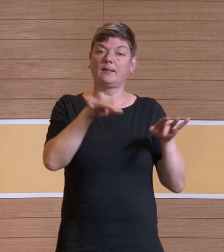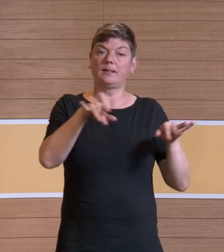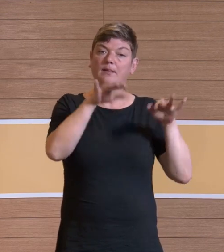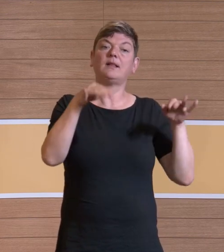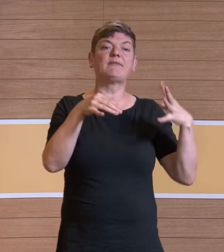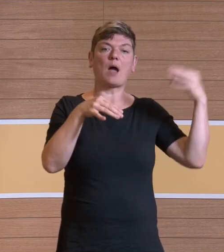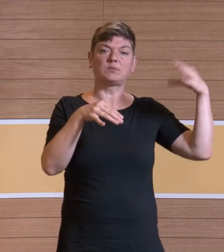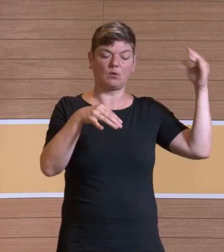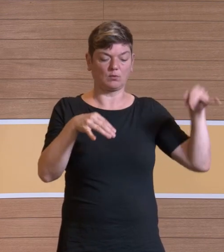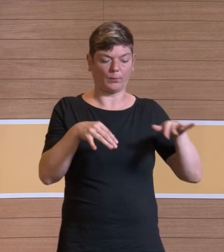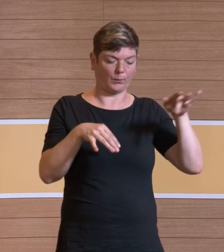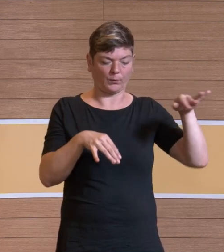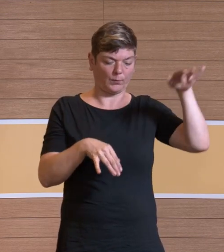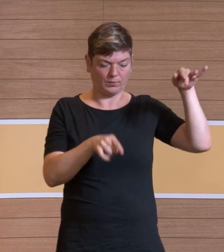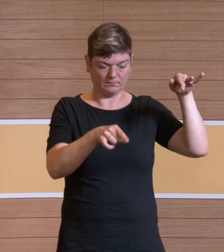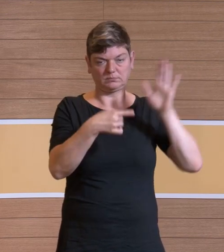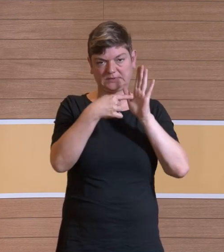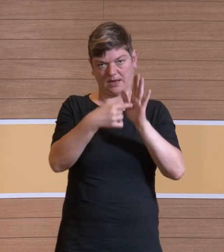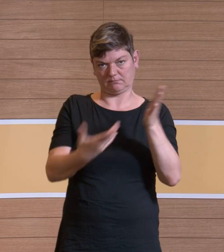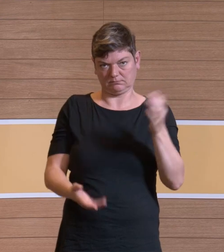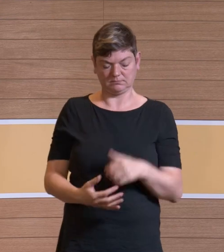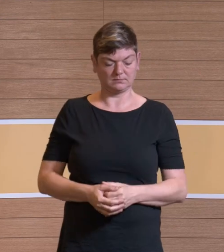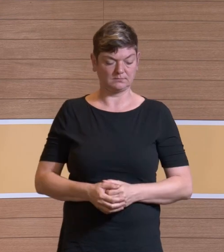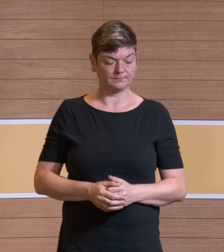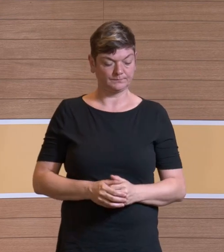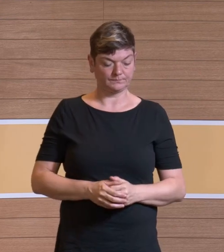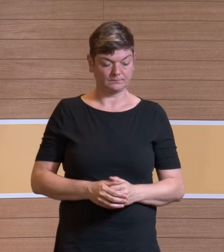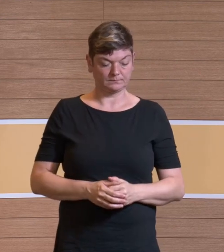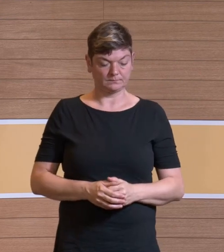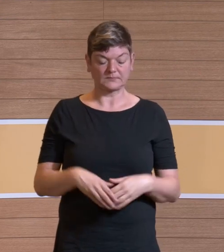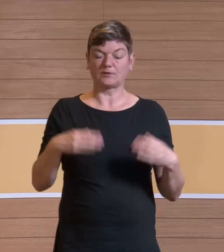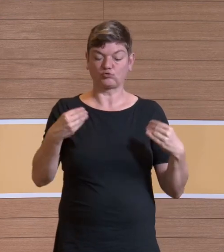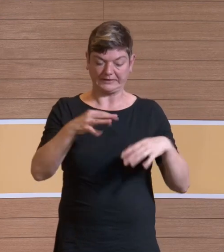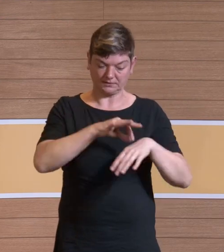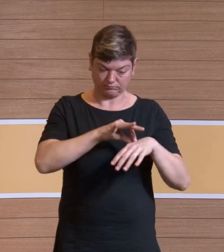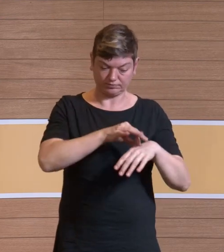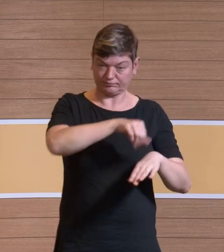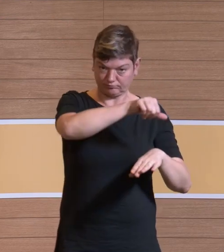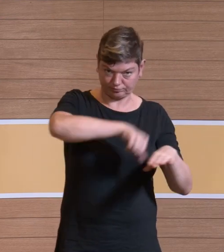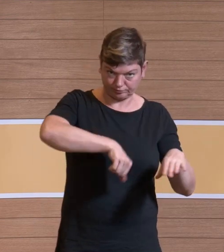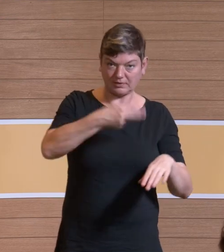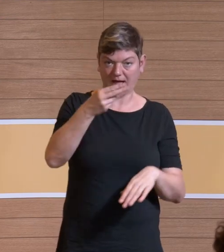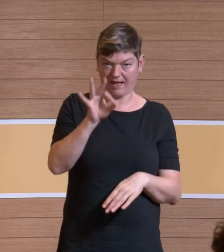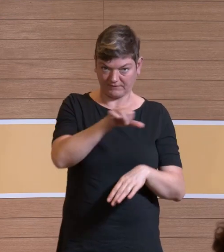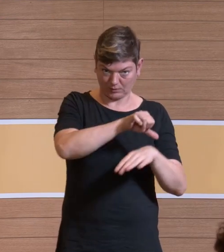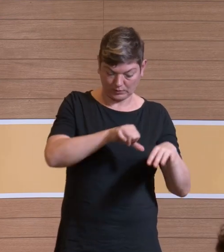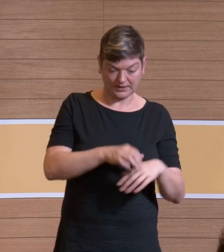Absaugung, ich kann das hier mal zeigen, also hier wurde das Schnitzel mit HF-Chirurgie bearbeitet.